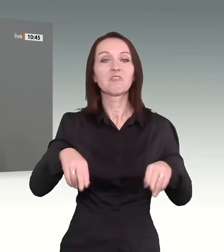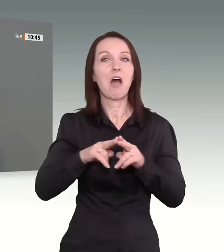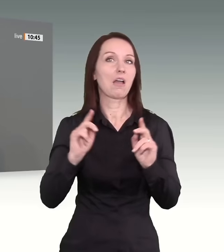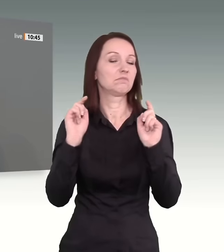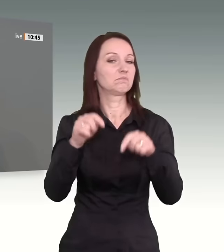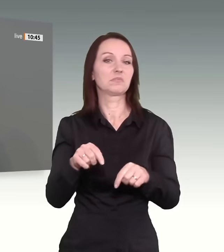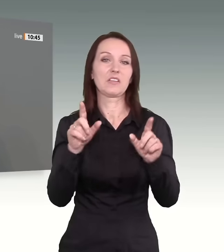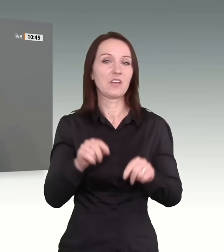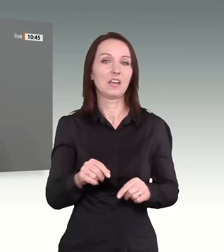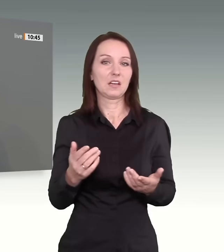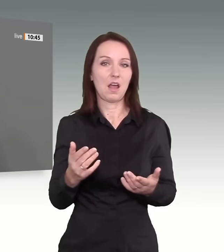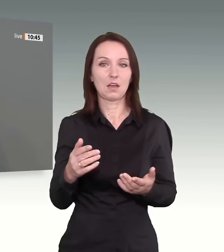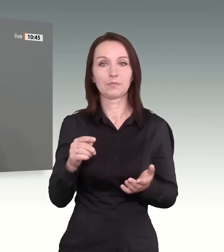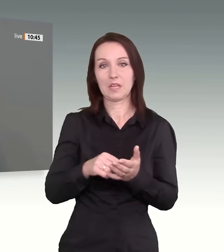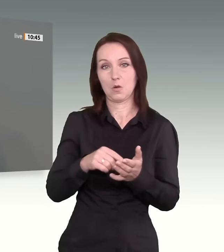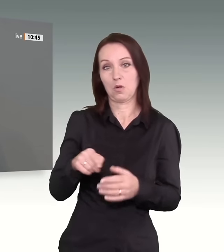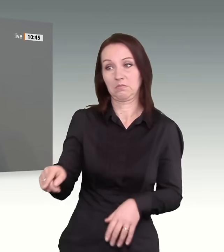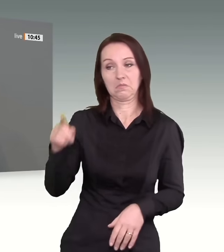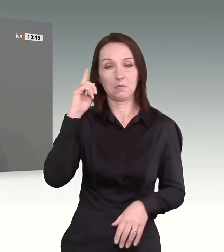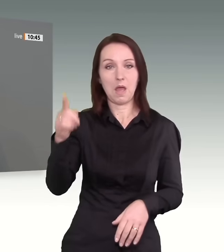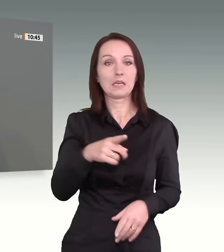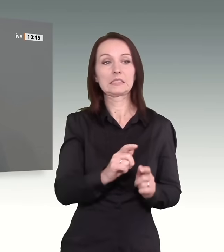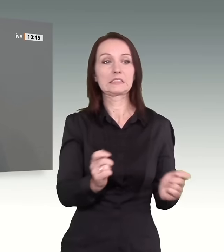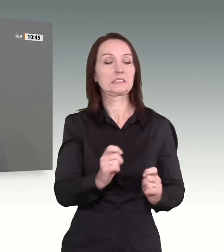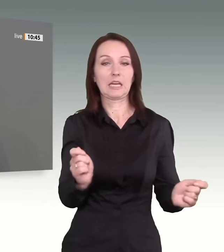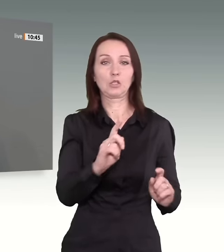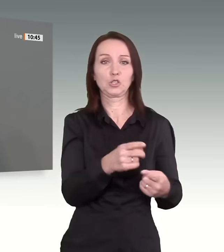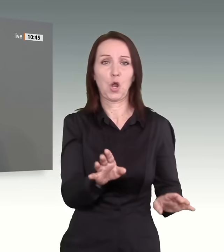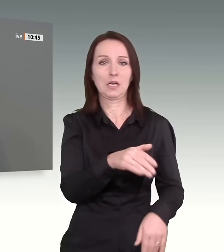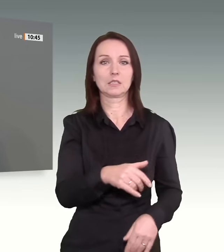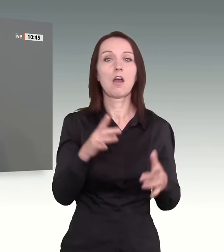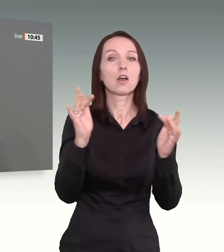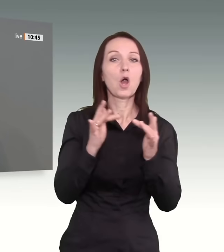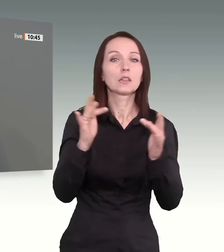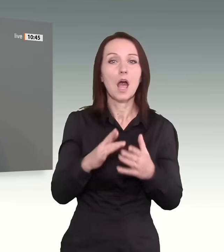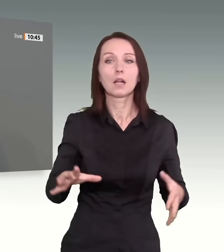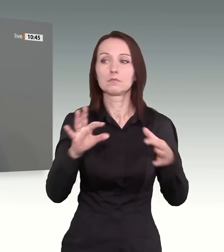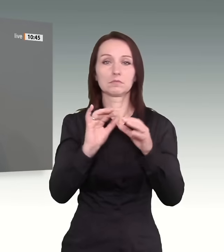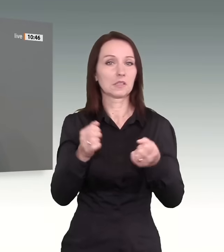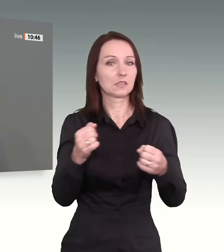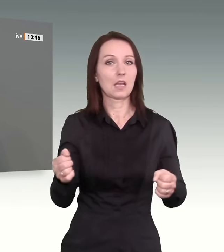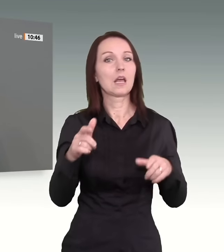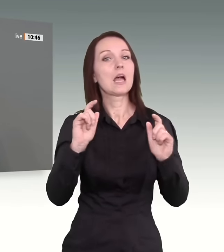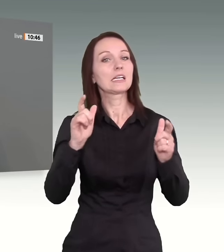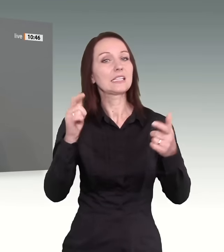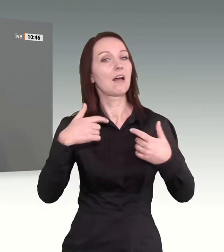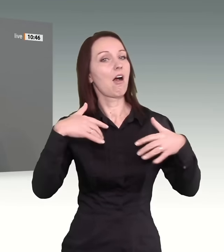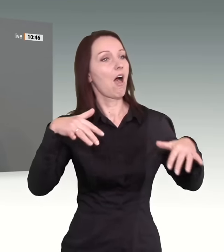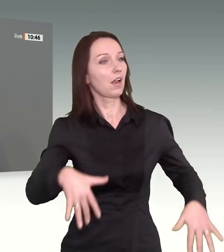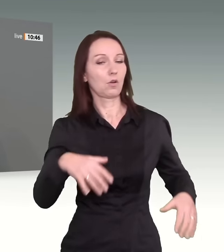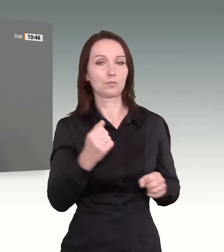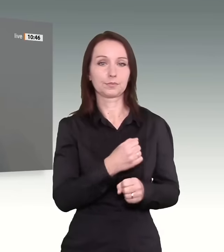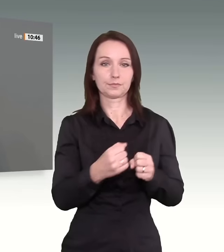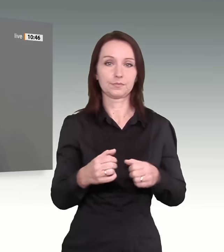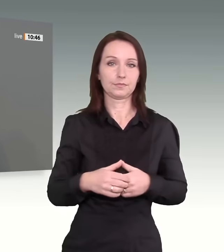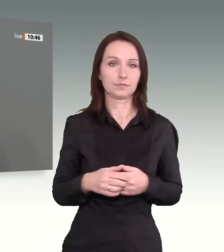gehen. Sie sollen ja Ihrer Meinung nach nicht mal mehr Zeitung lesen. Sie können keine Kontakte knüpfen. Sie können nicht in der Gesellschaft hier ankommen.